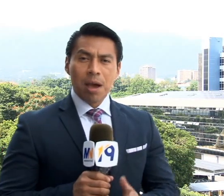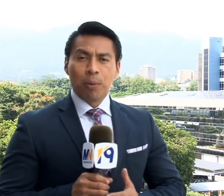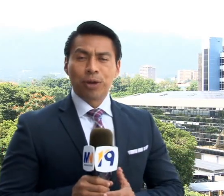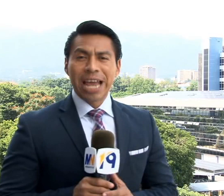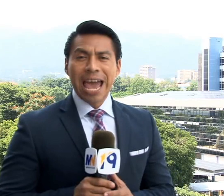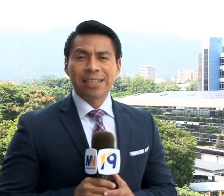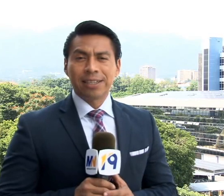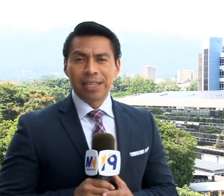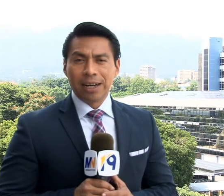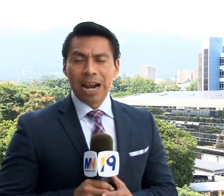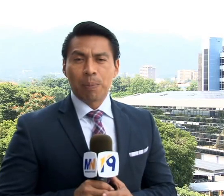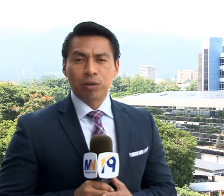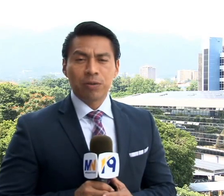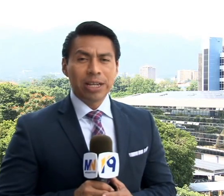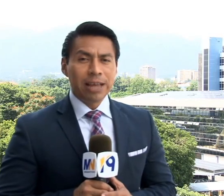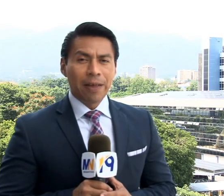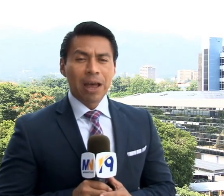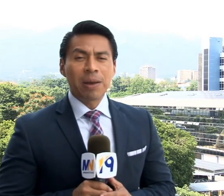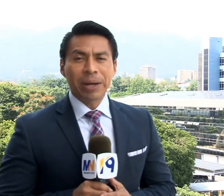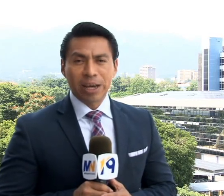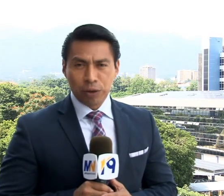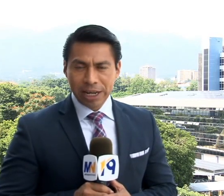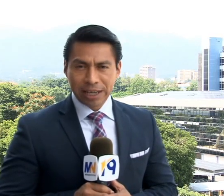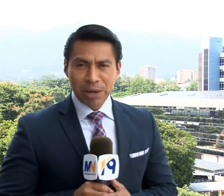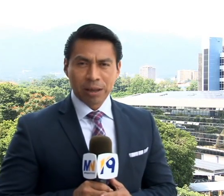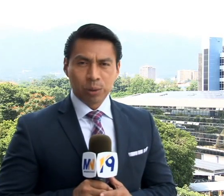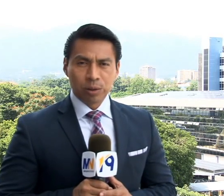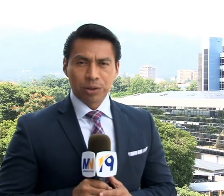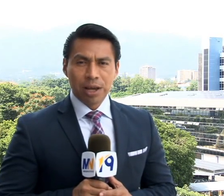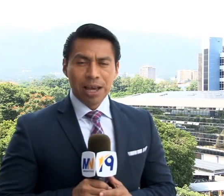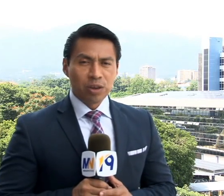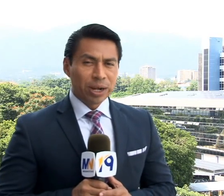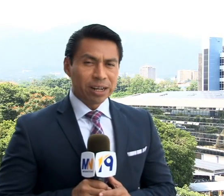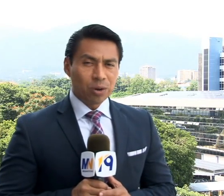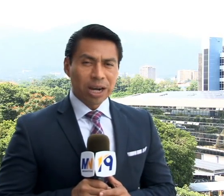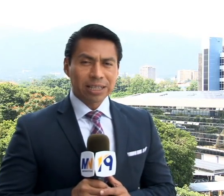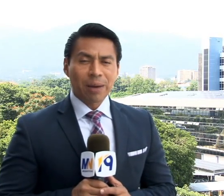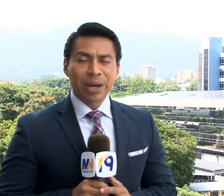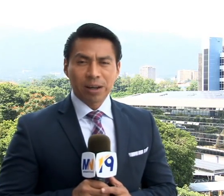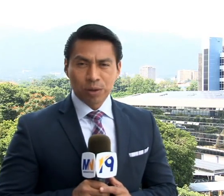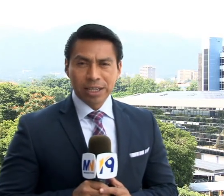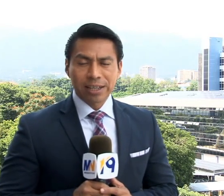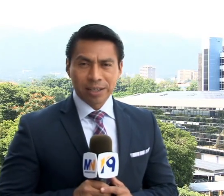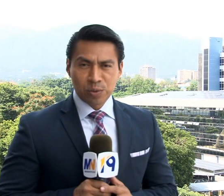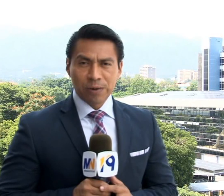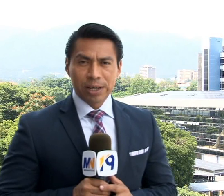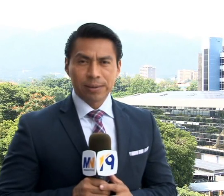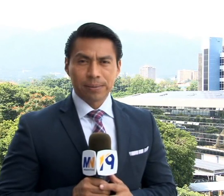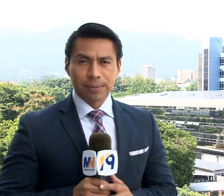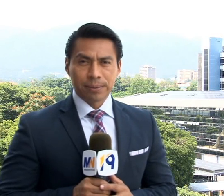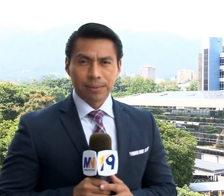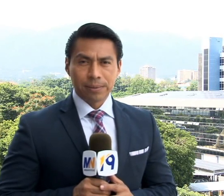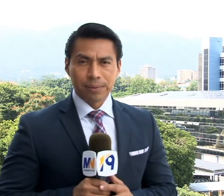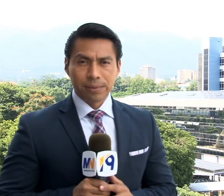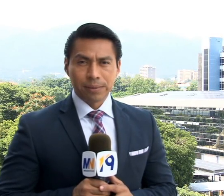suelos, podría existir la posibilidad de pequeños deslizamientos. Giovanni Rojas, Meganoticias 19.